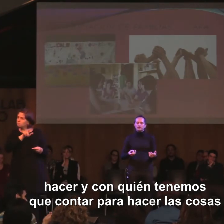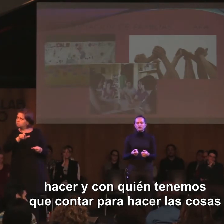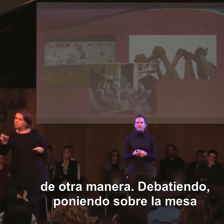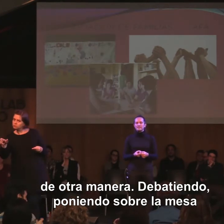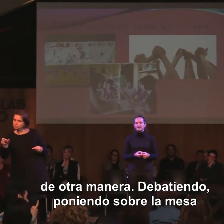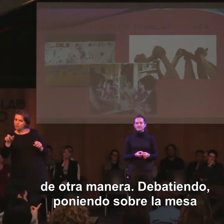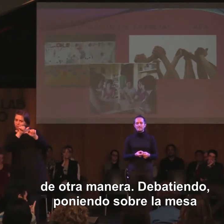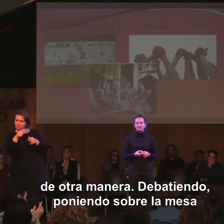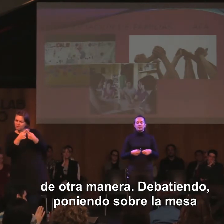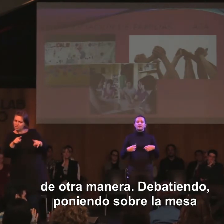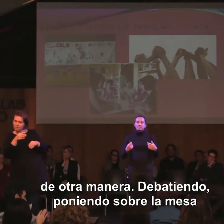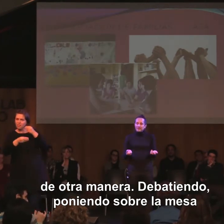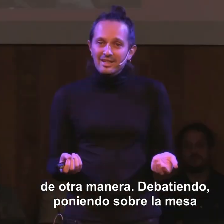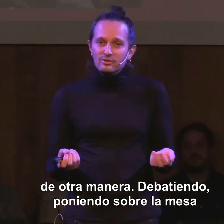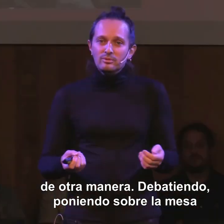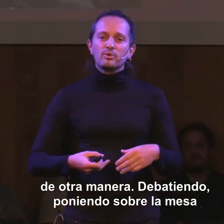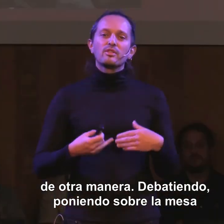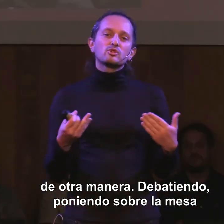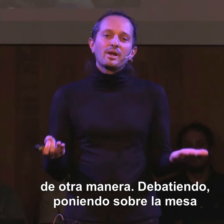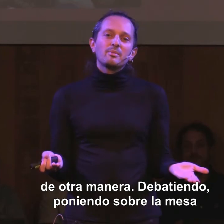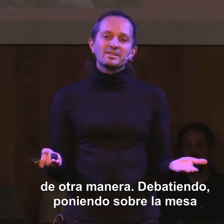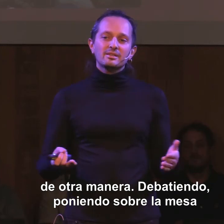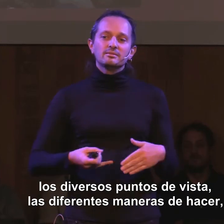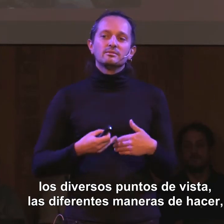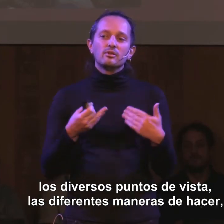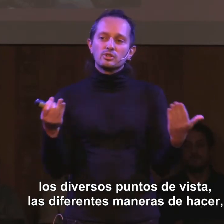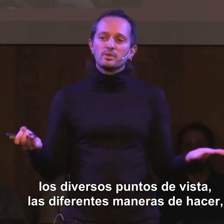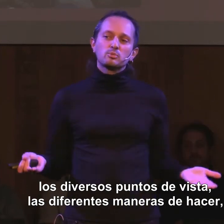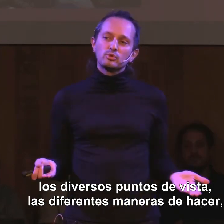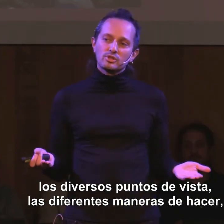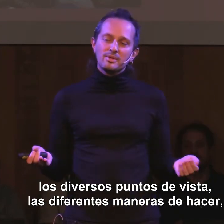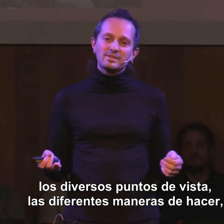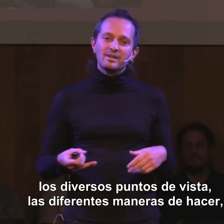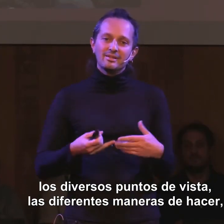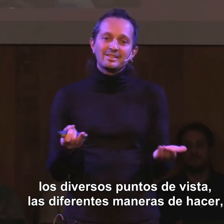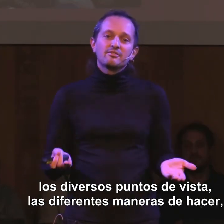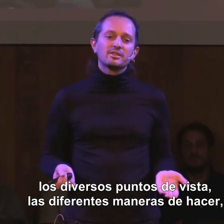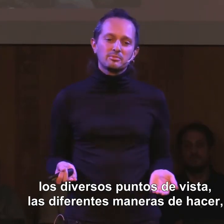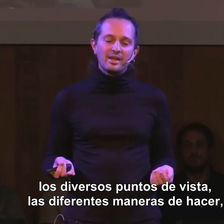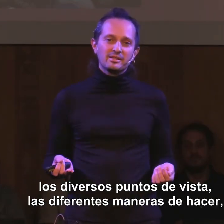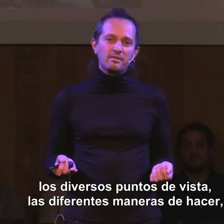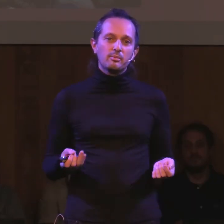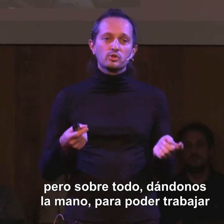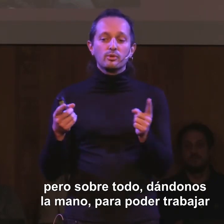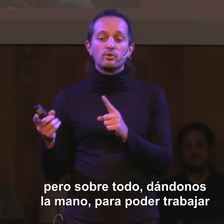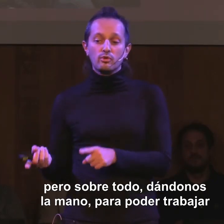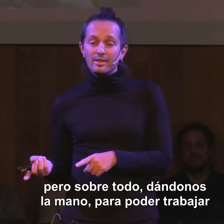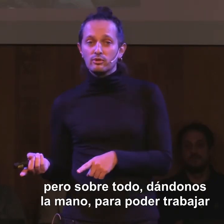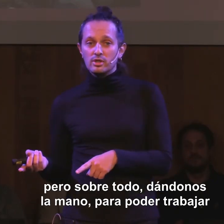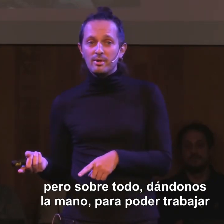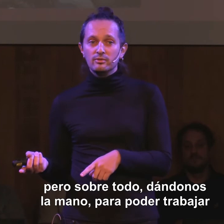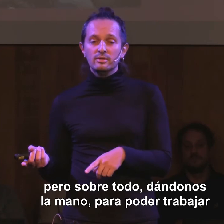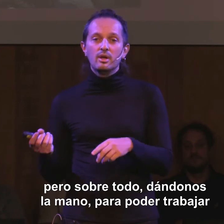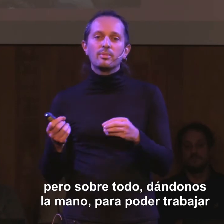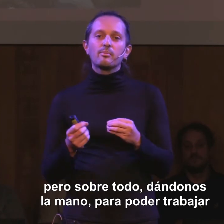hacer las cosas de otra manera. Debatiendo, poniendo sobre la mesa los diversos puntos de vista, las diferentes maneras de hacer, pero sobre todo